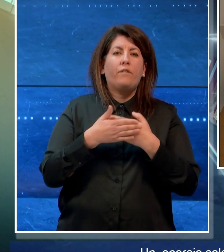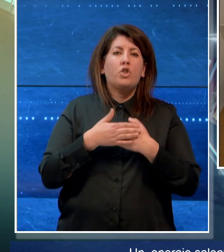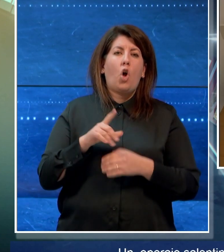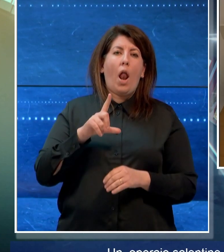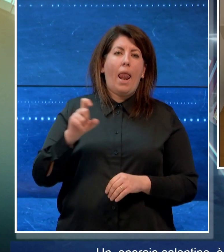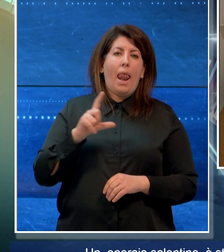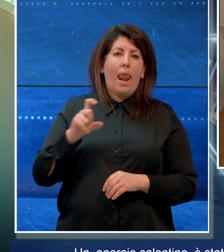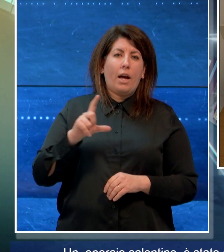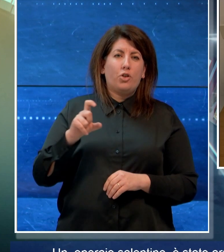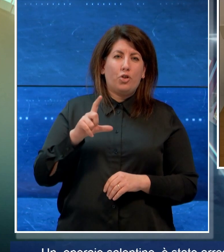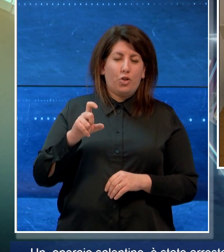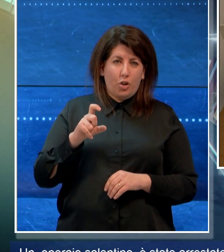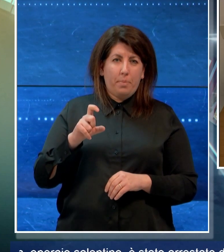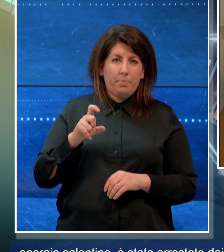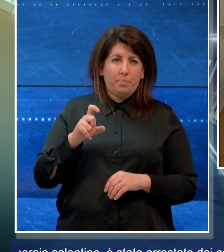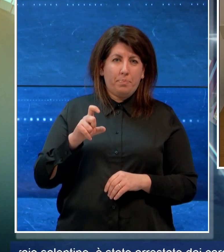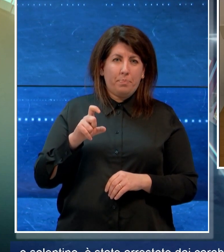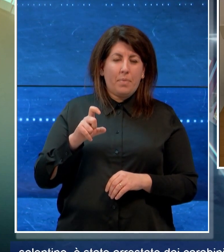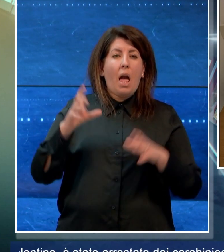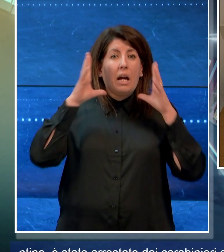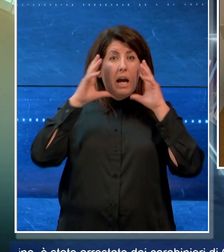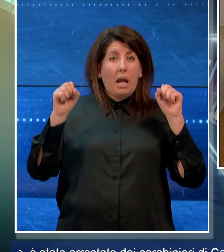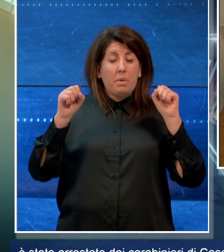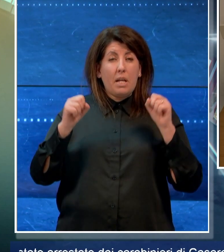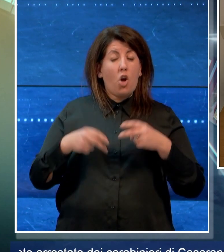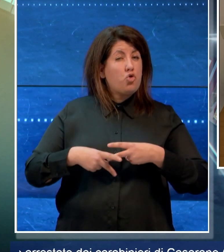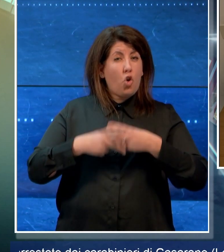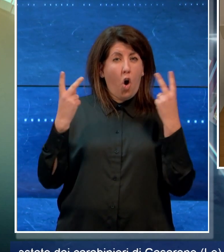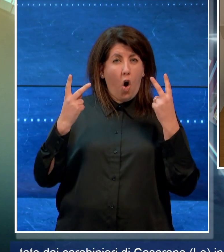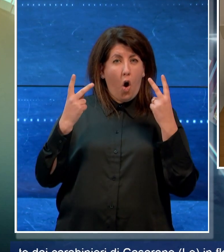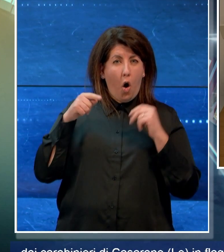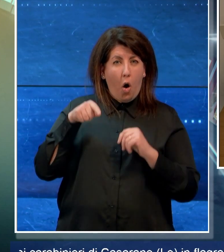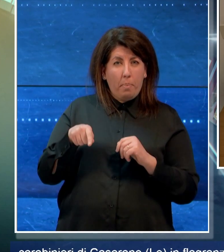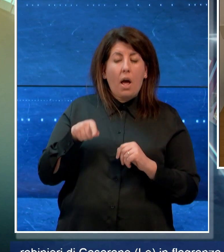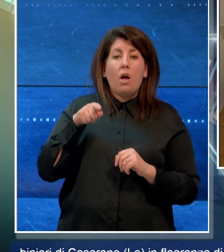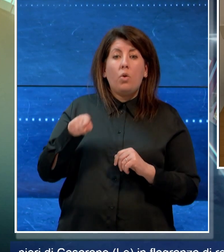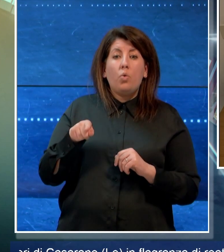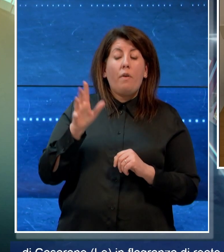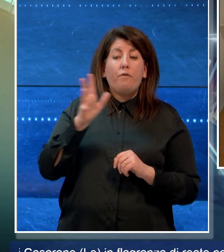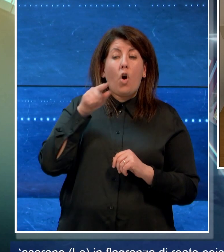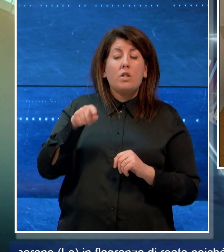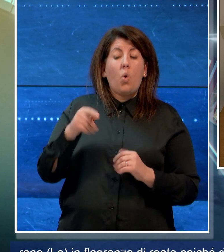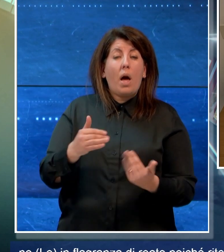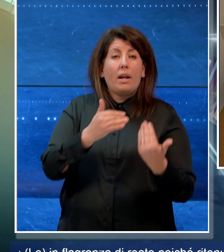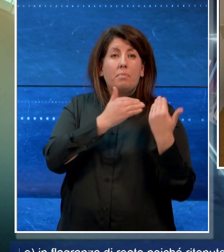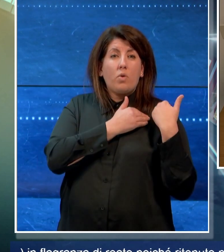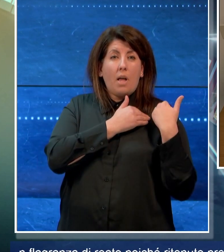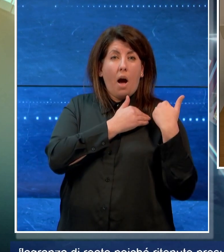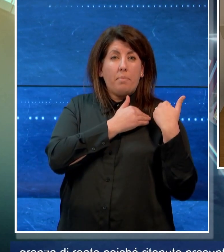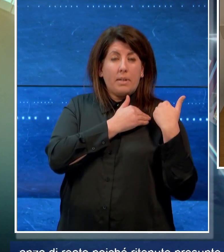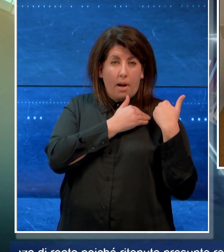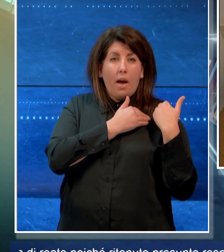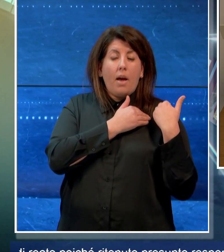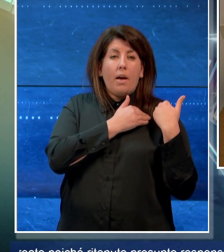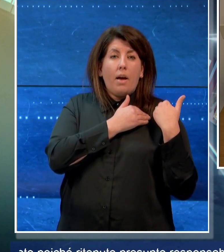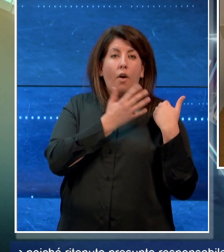in flagranza di reato poiché è ritenuto presunto responsabile di detenzione e fini